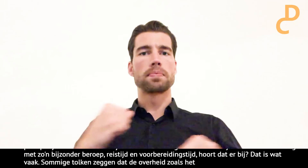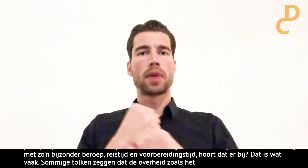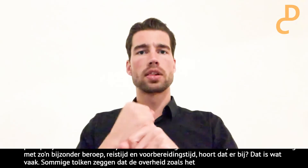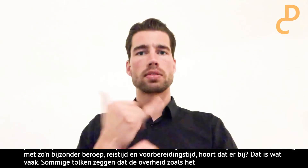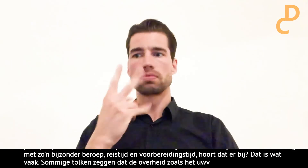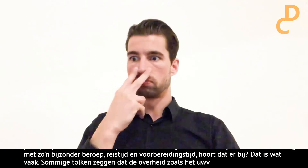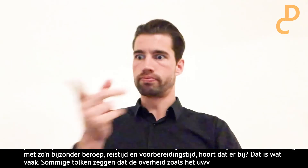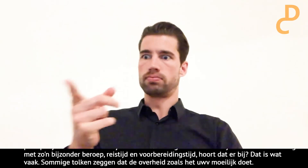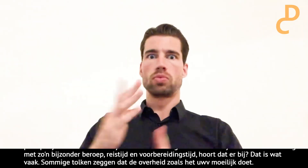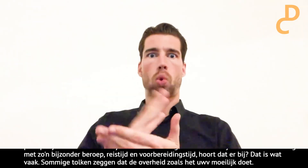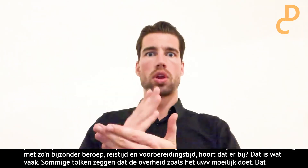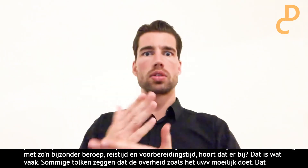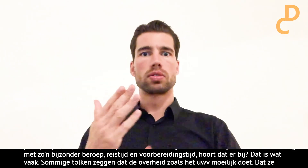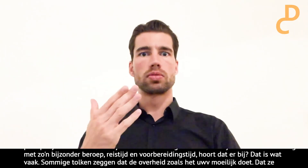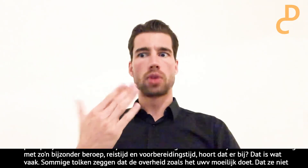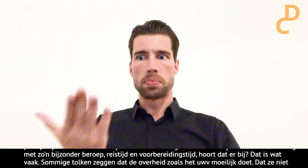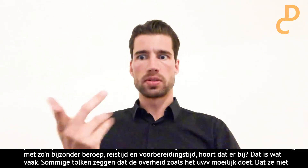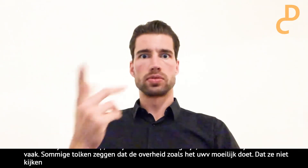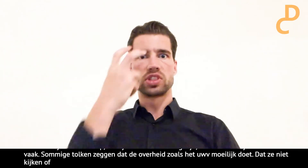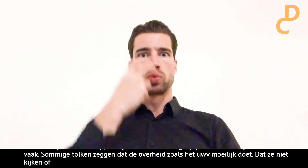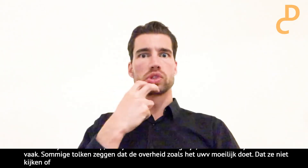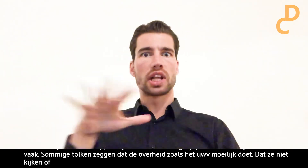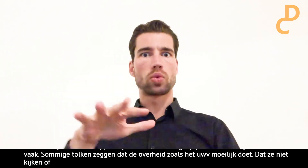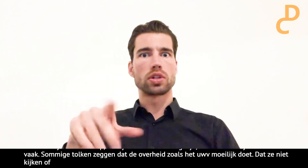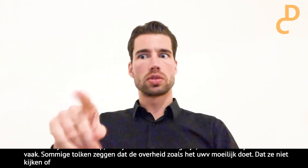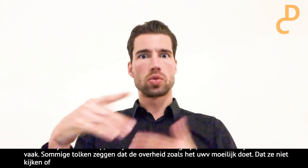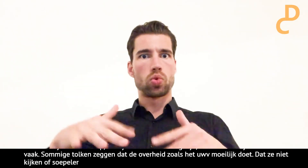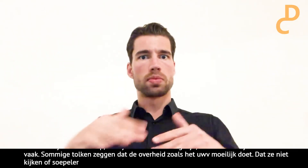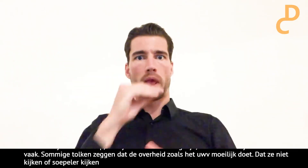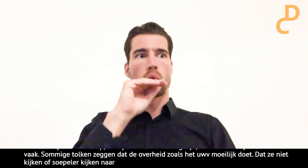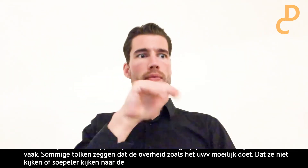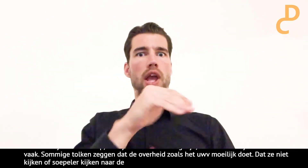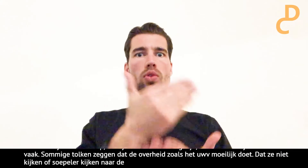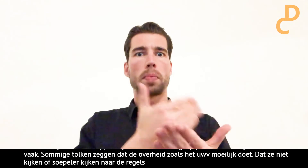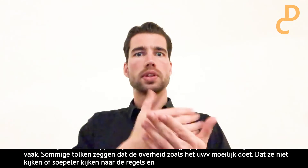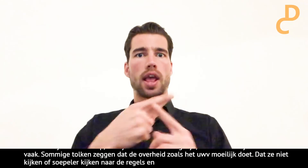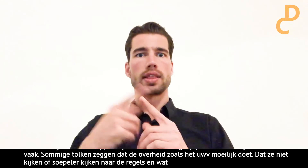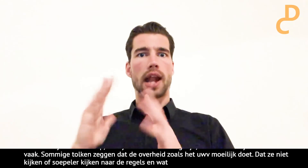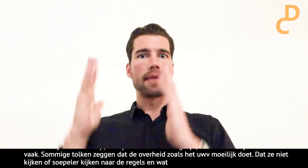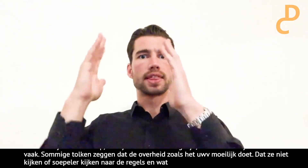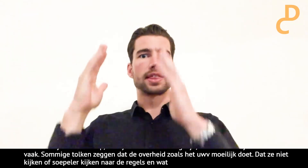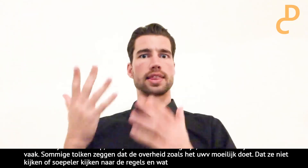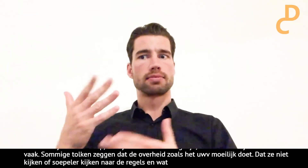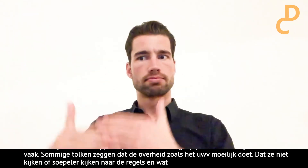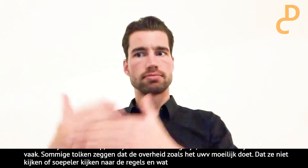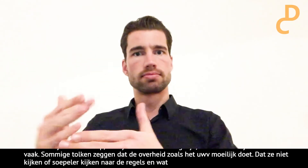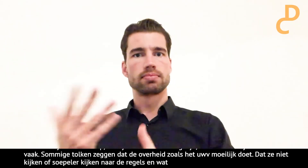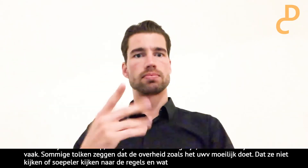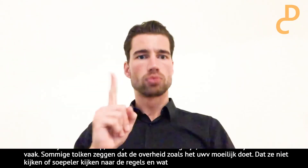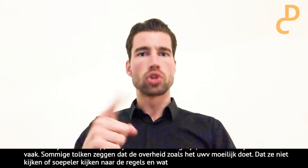kijken dat ze even iets soepeler met de regels kunnen of iets soepeler kunnen doen. Weet tolken, dat is serieus. Die hebben inkomsten, die hebben ze